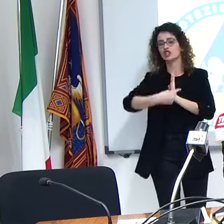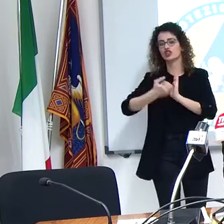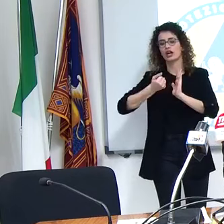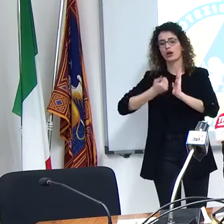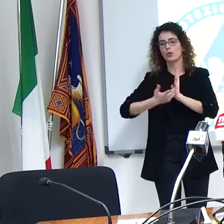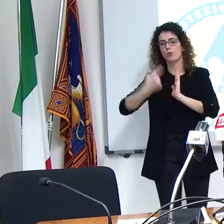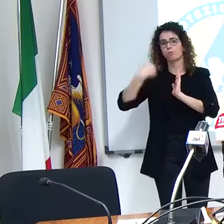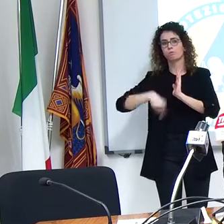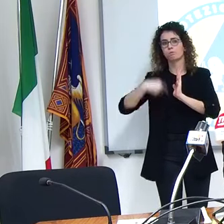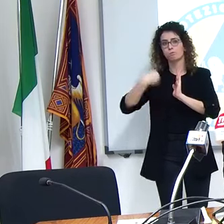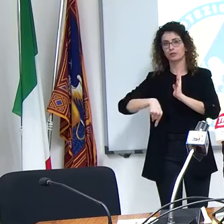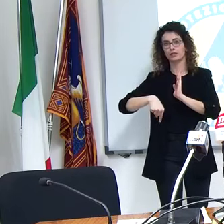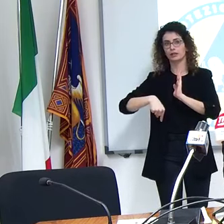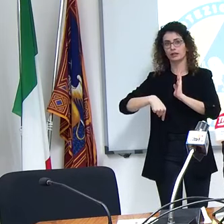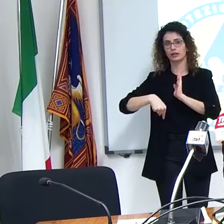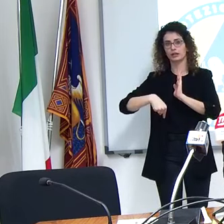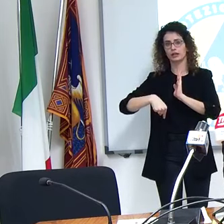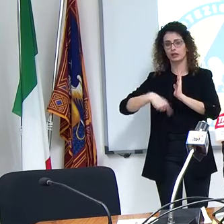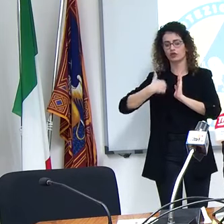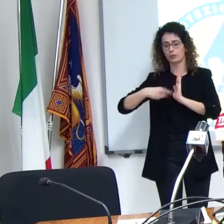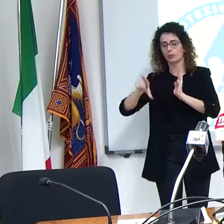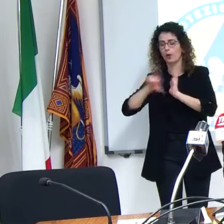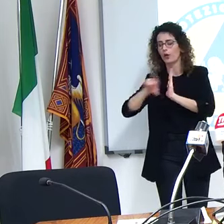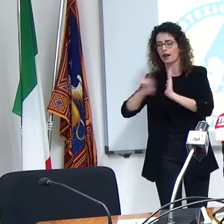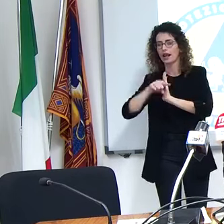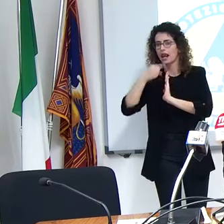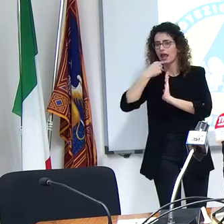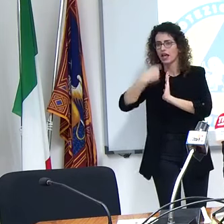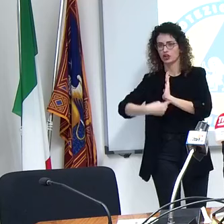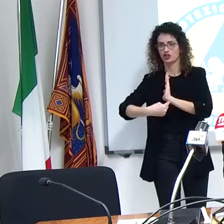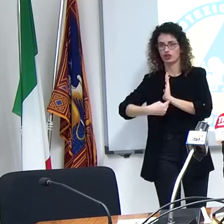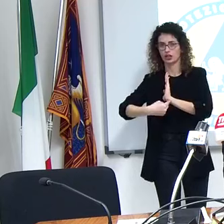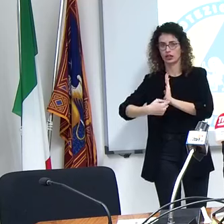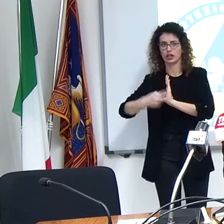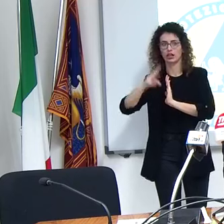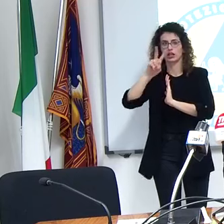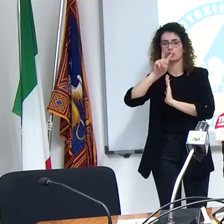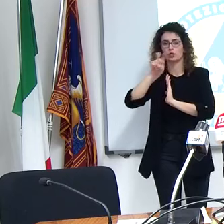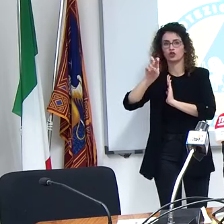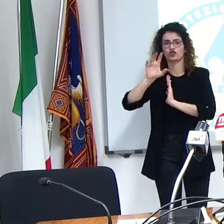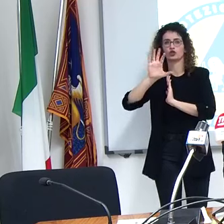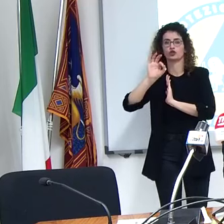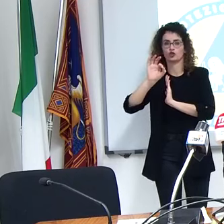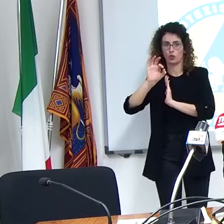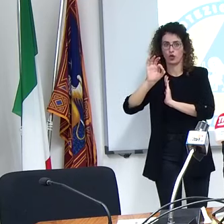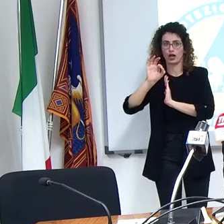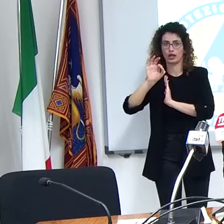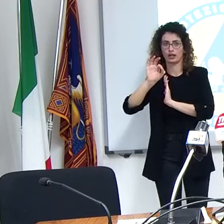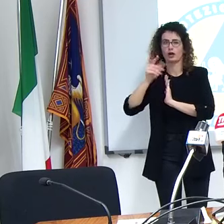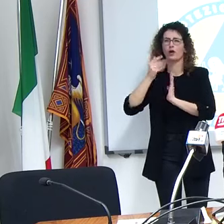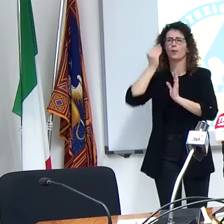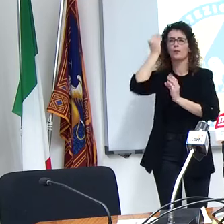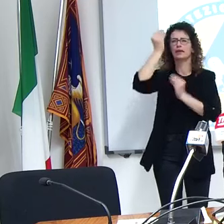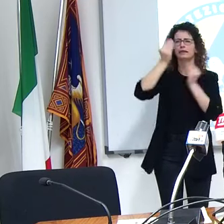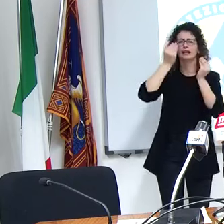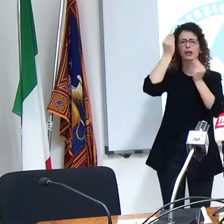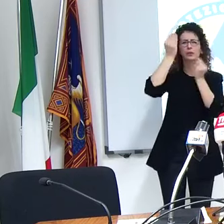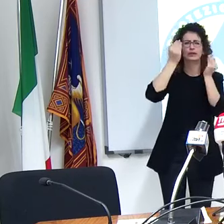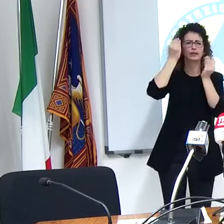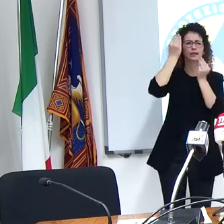andiamo per carte scritte non per ipotesi che sono state fatte dal